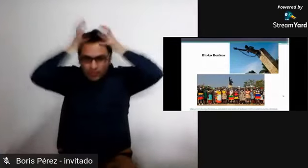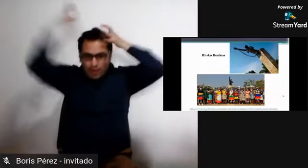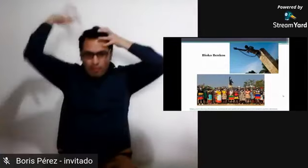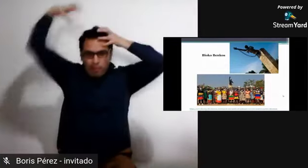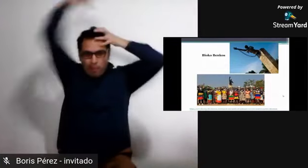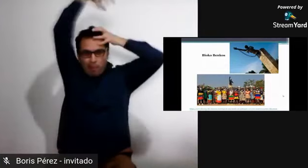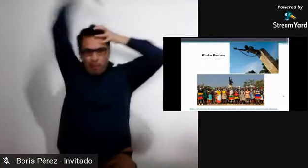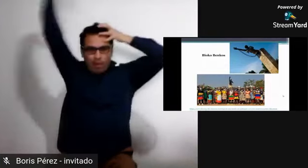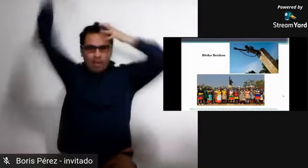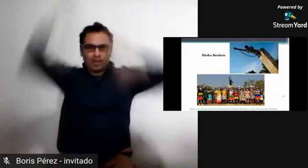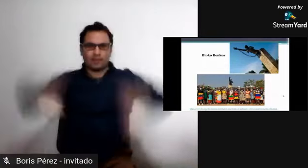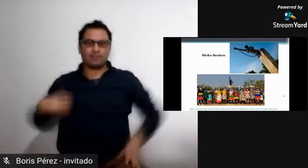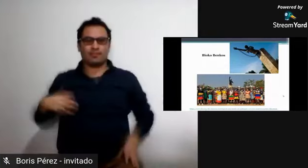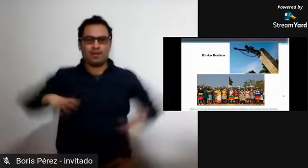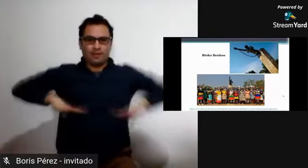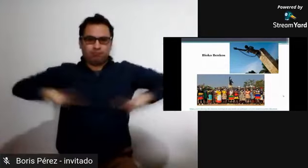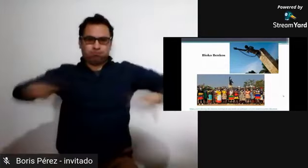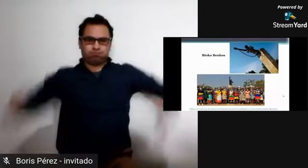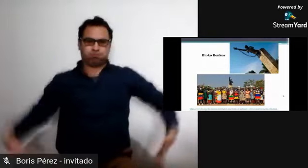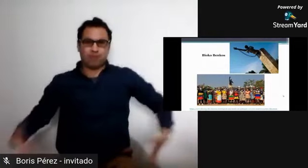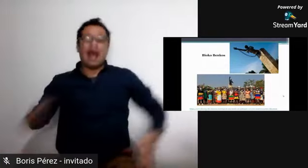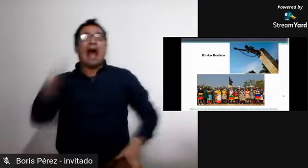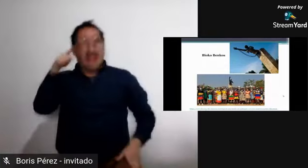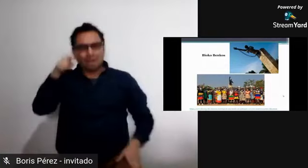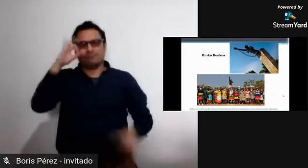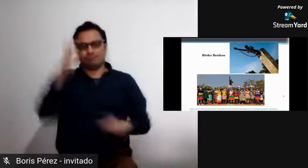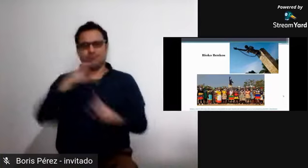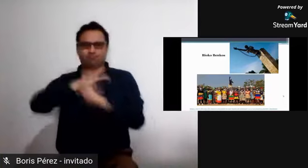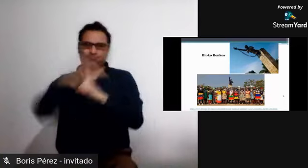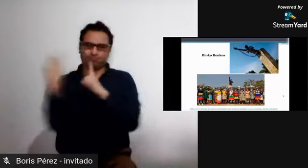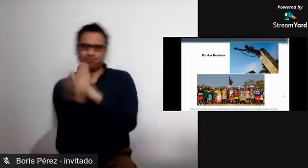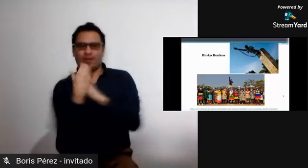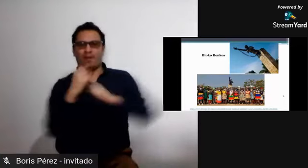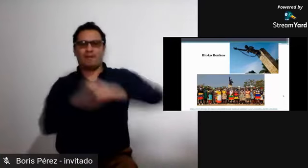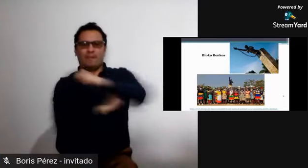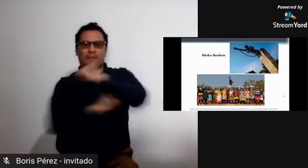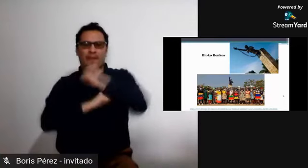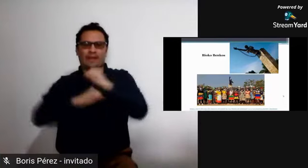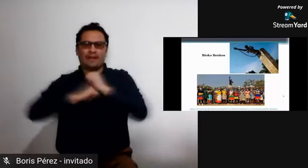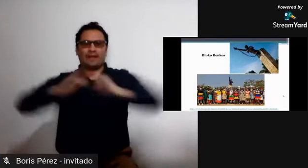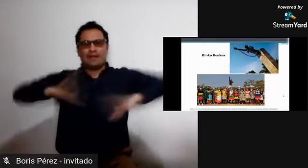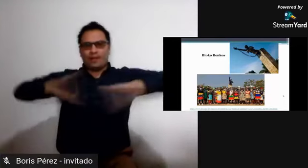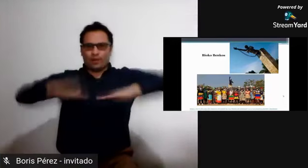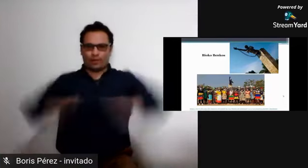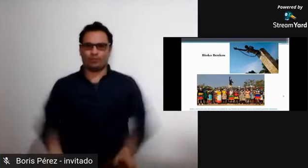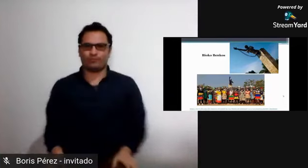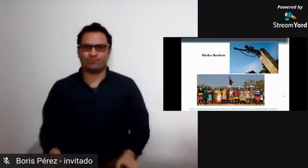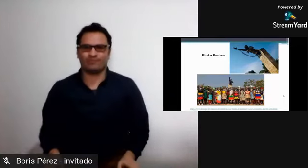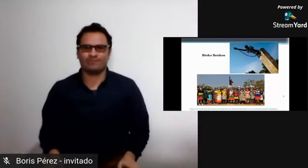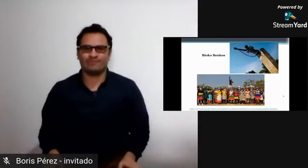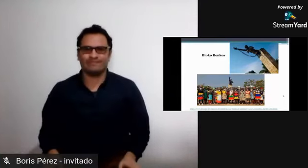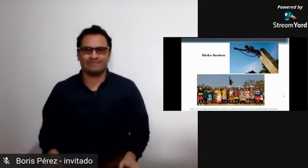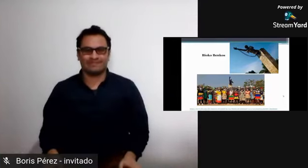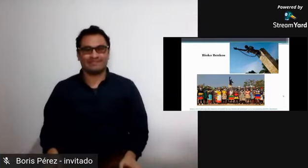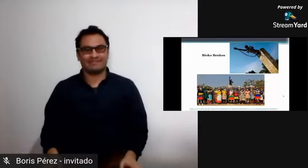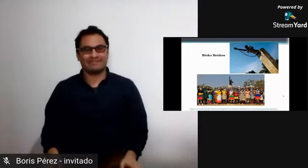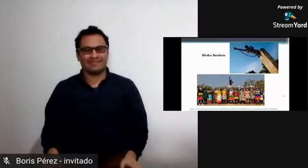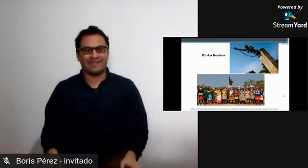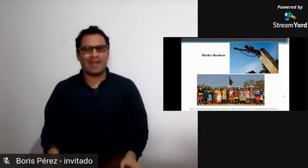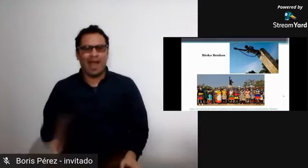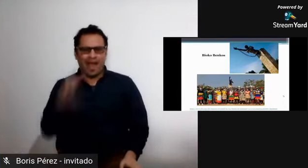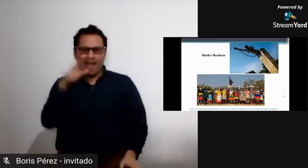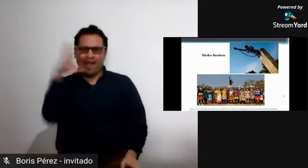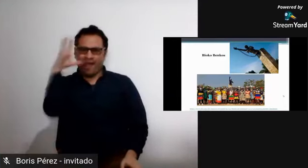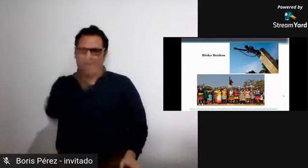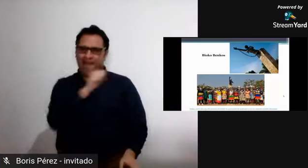existe San Basilio del Palenque, ustedes pueden también reconocer la representación de las palenqueras con su vestido tradicional